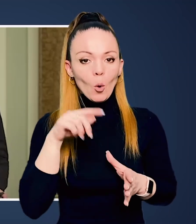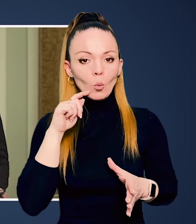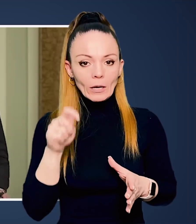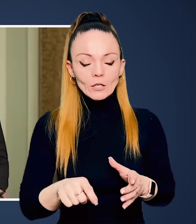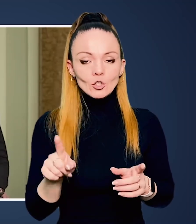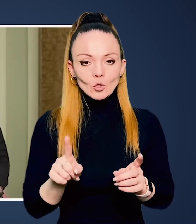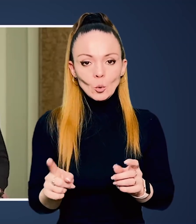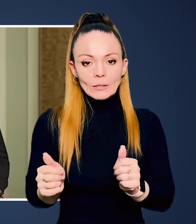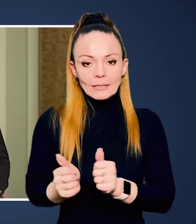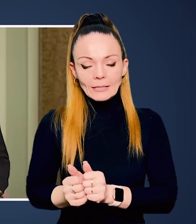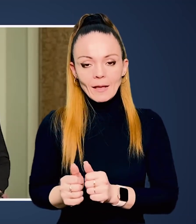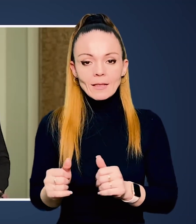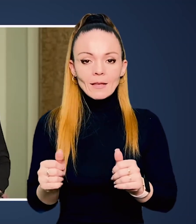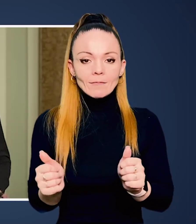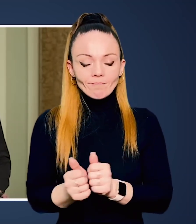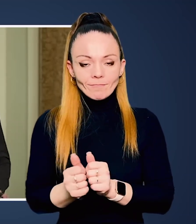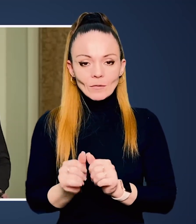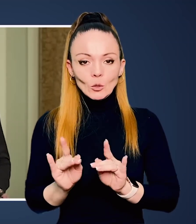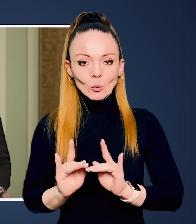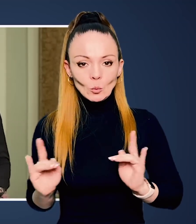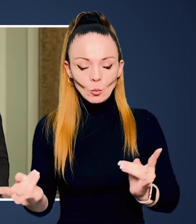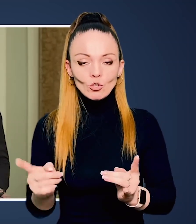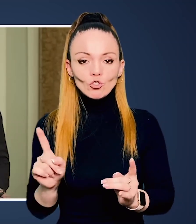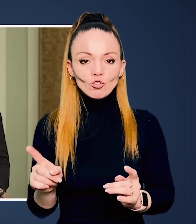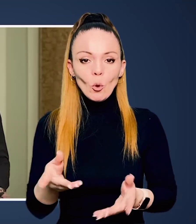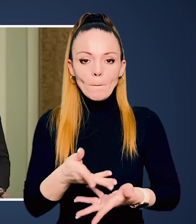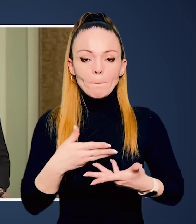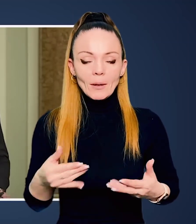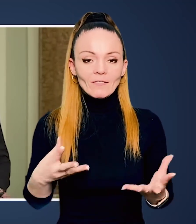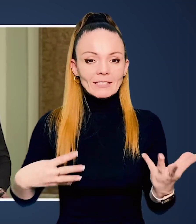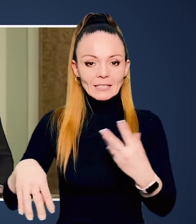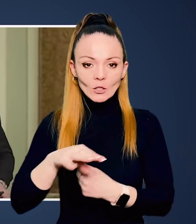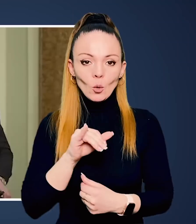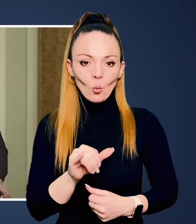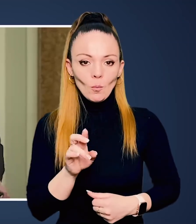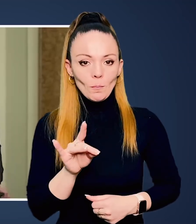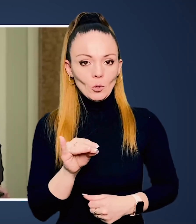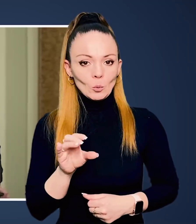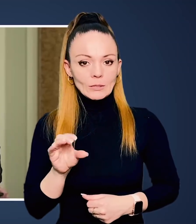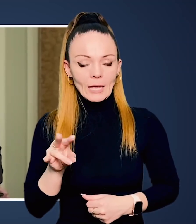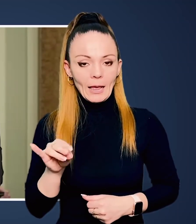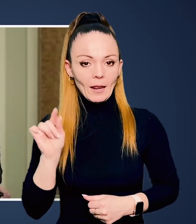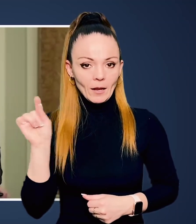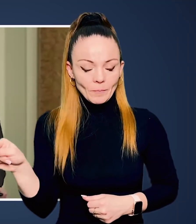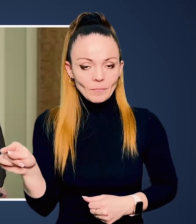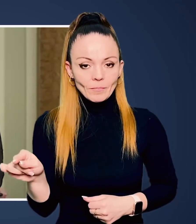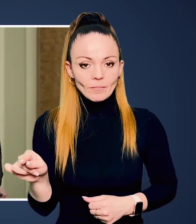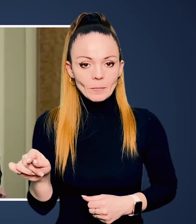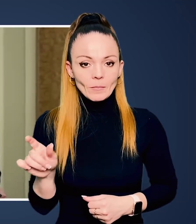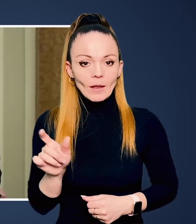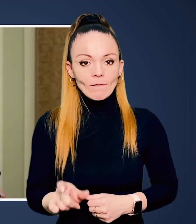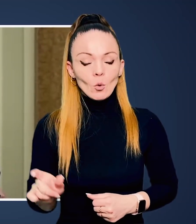побачимо українців, що сидять при тому самому столі, що і всі ми у Брюсселі.